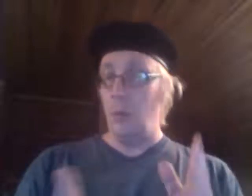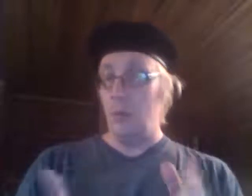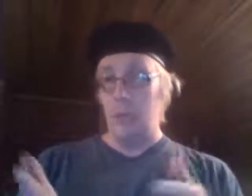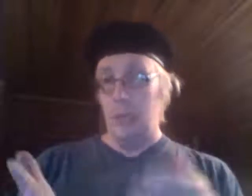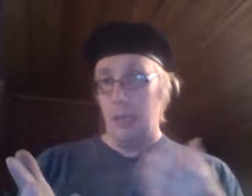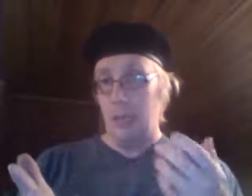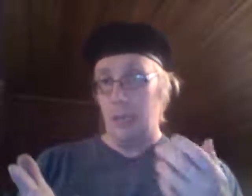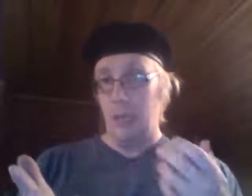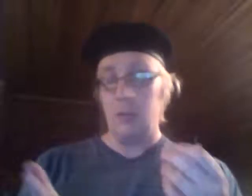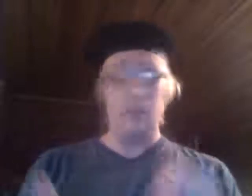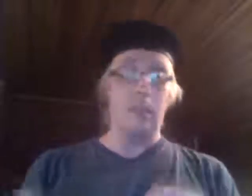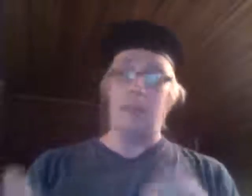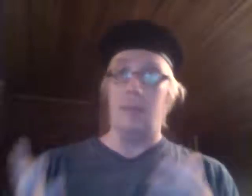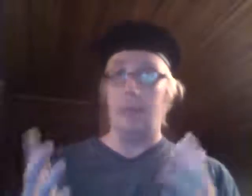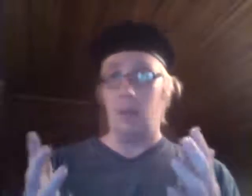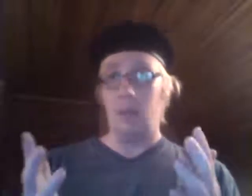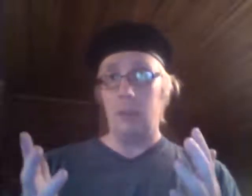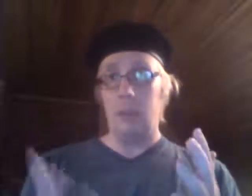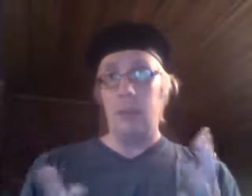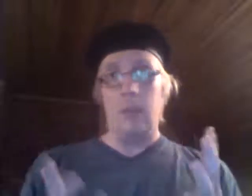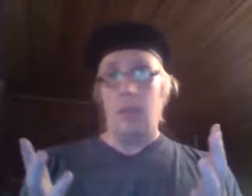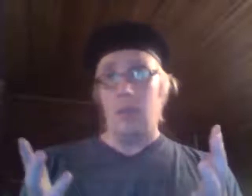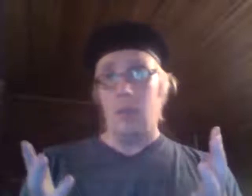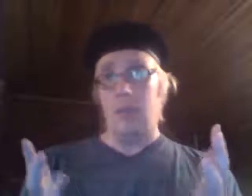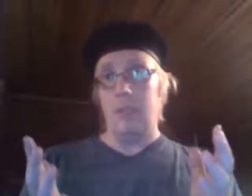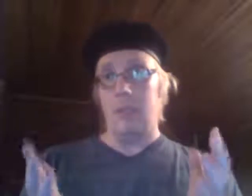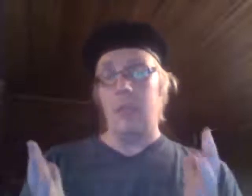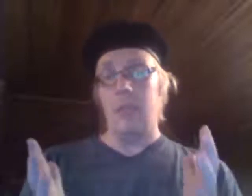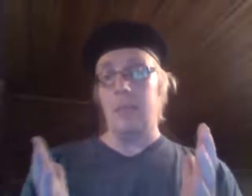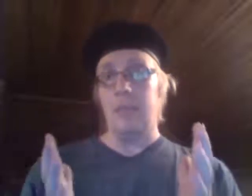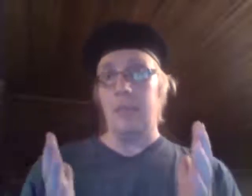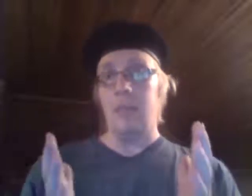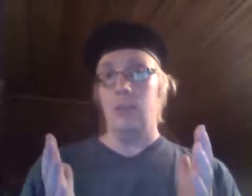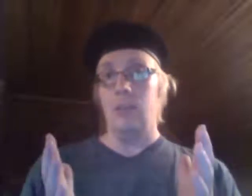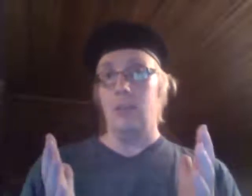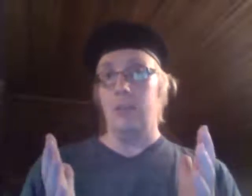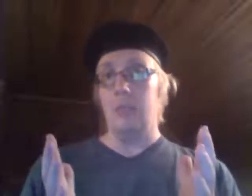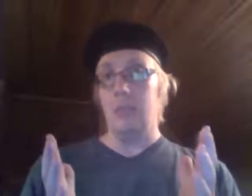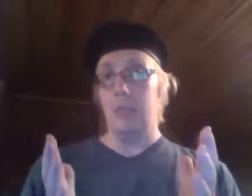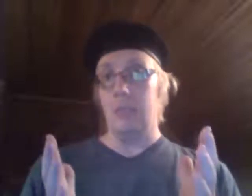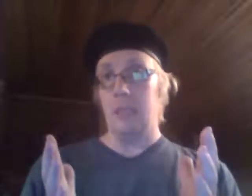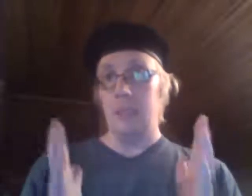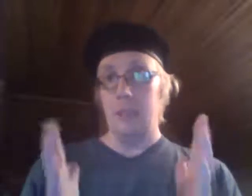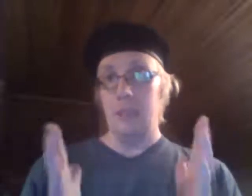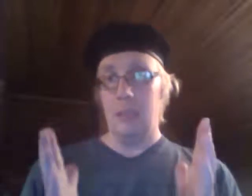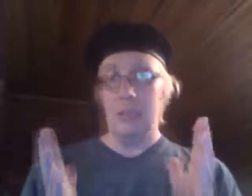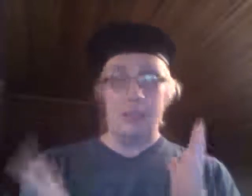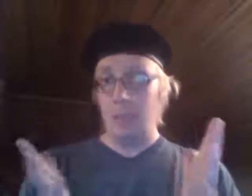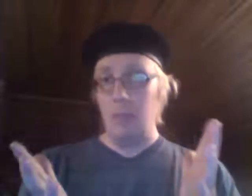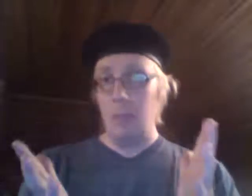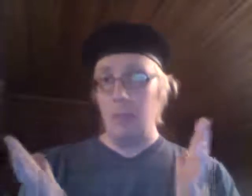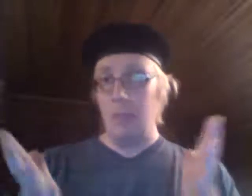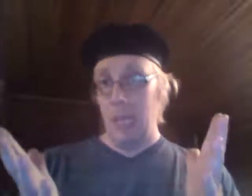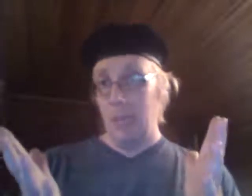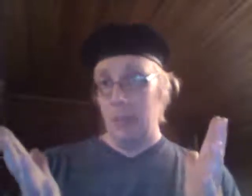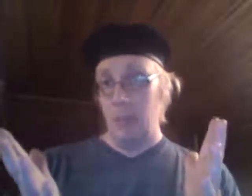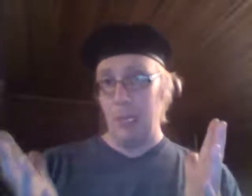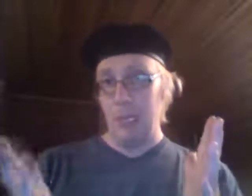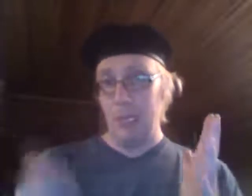Puhuttiin lihakielusta, näistä veroista ja muita vasta, miten ihmisten käyttäytymisistä pitäisi tehdä. En minäkin ole puhunut, miten ilmastopaniikista